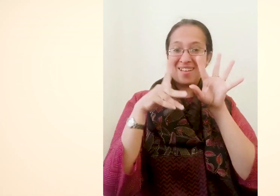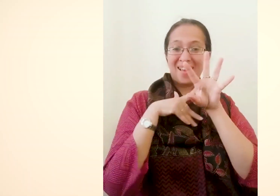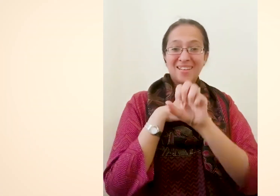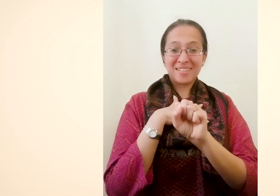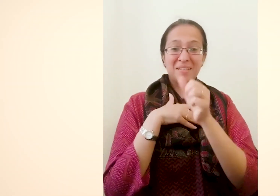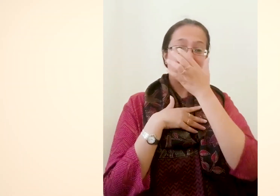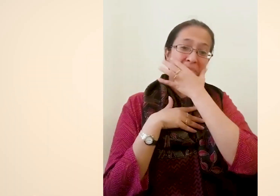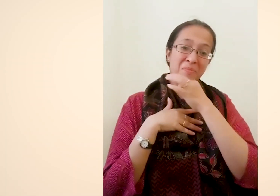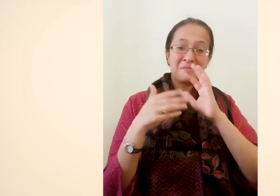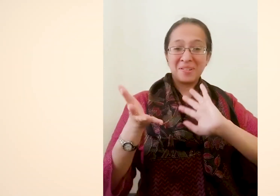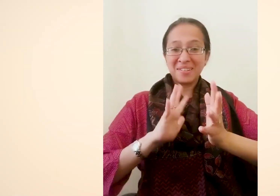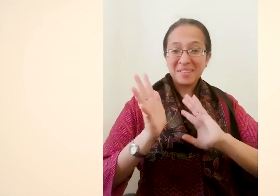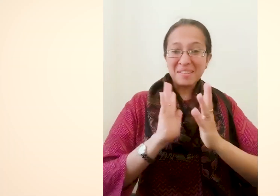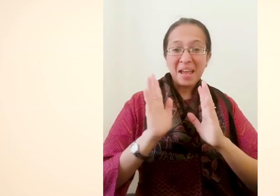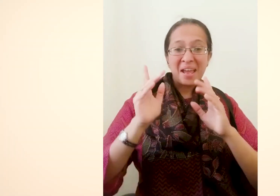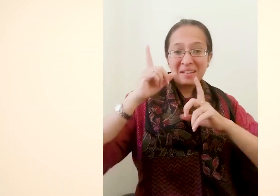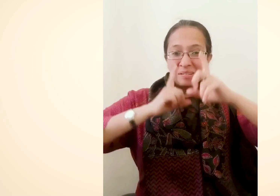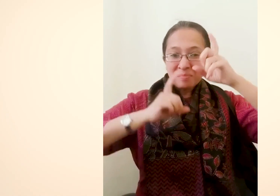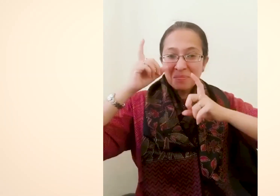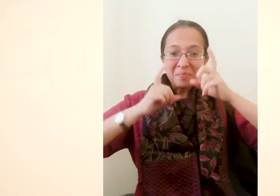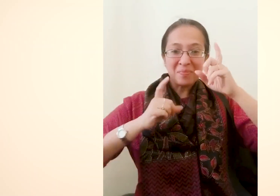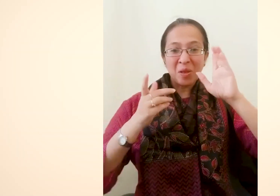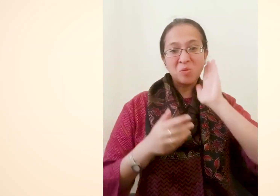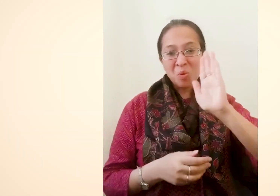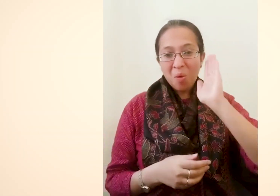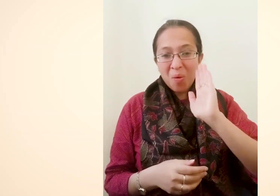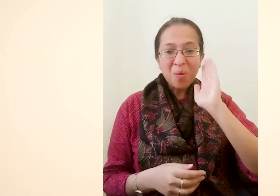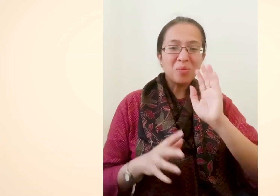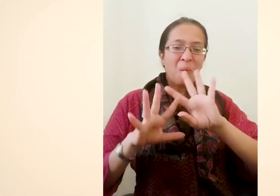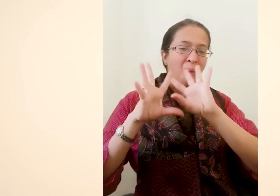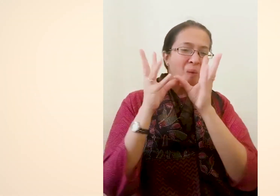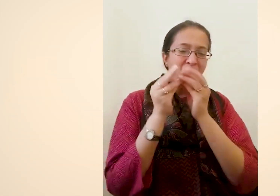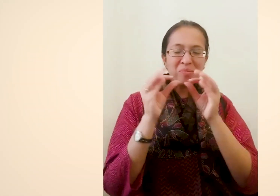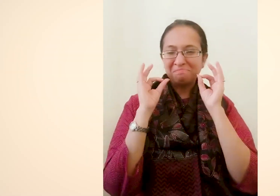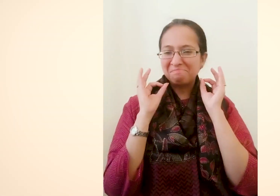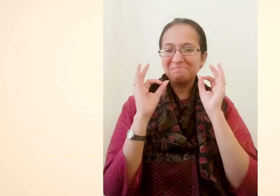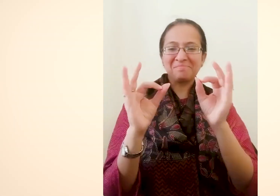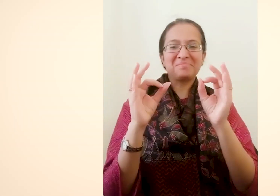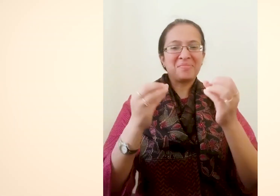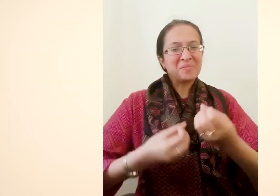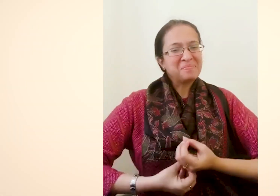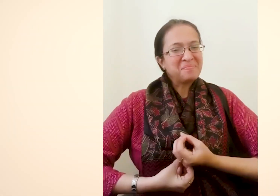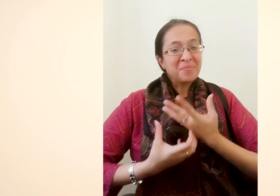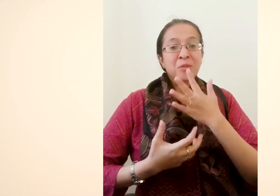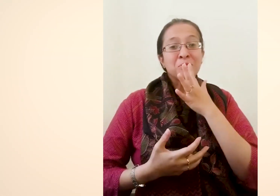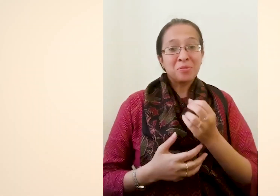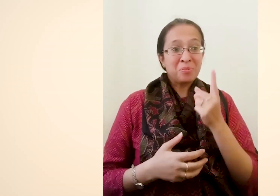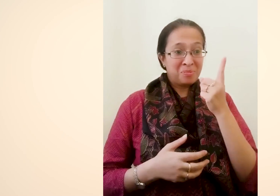लिया, हाला कि इस बार ये इतना सपश्ट था ये सुगमेता थी, सुन्दर था, साइन्स भाउगी, बहुत